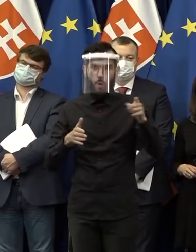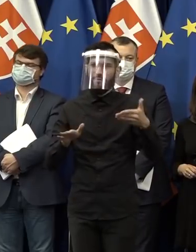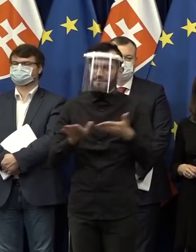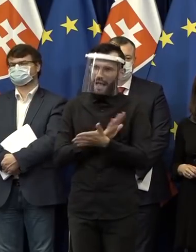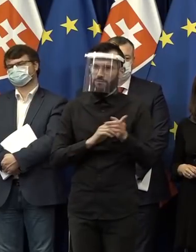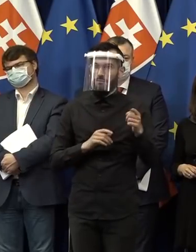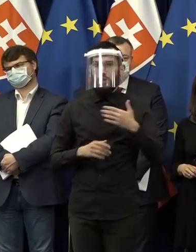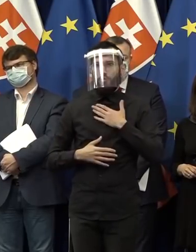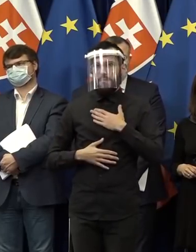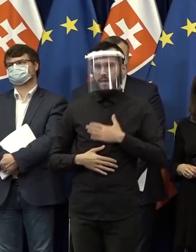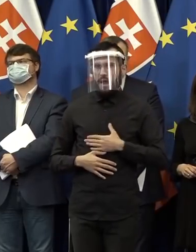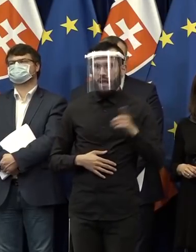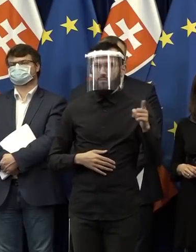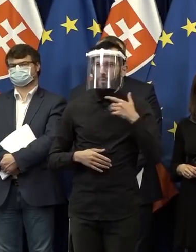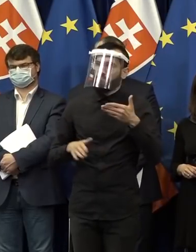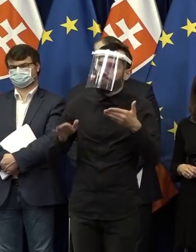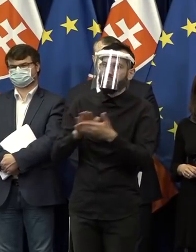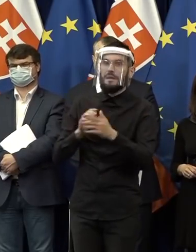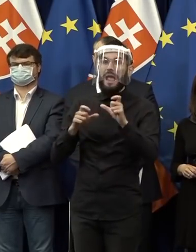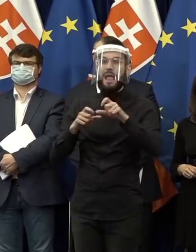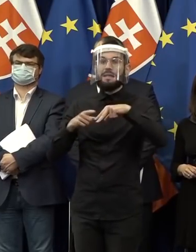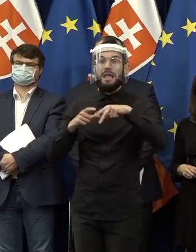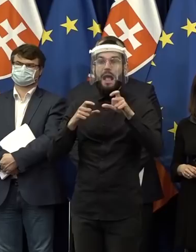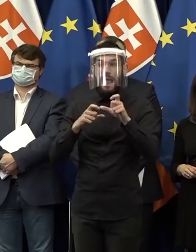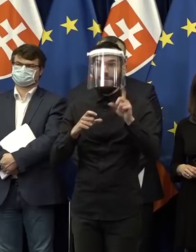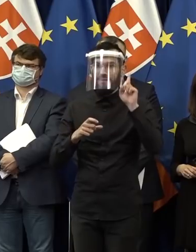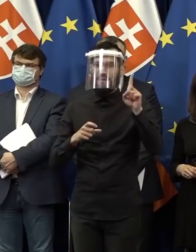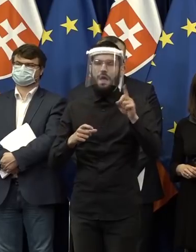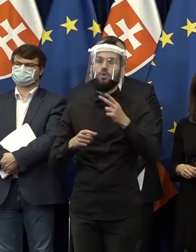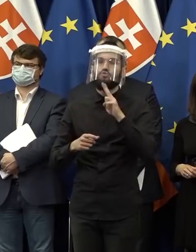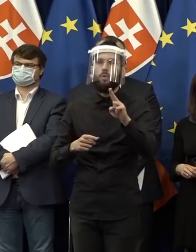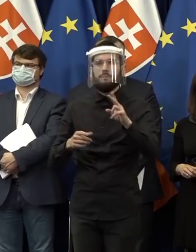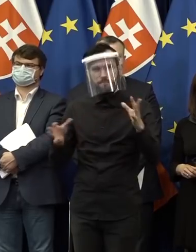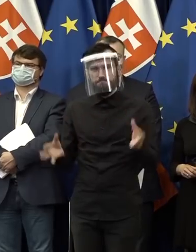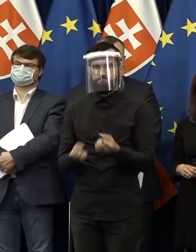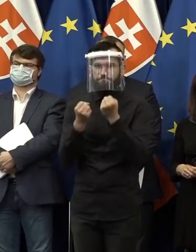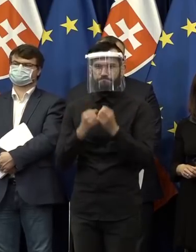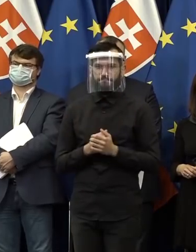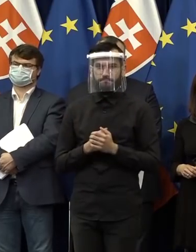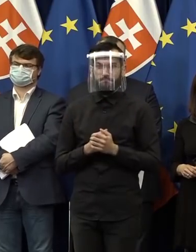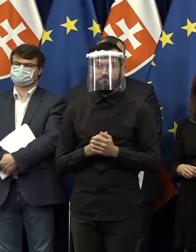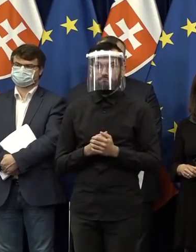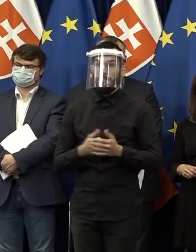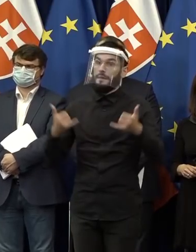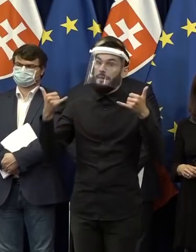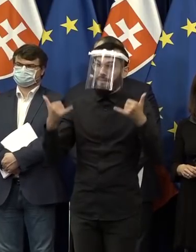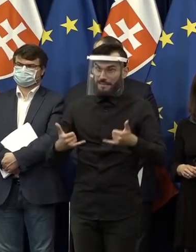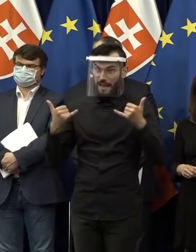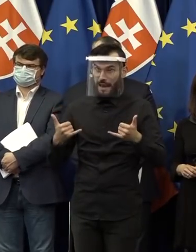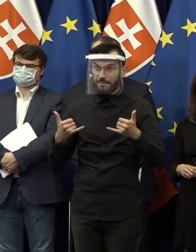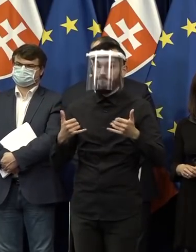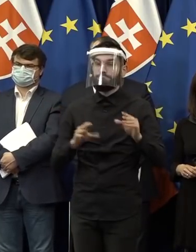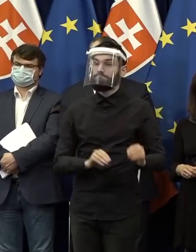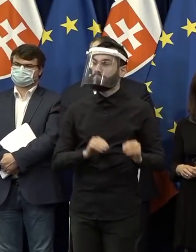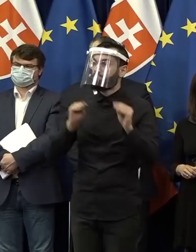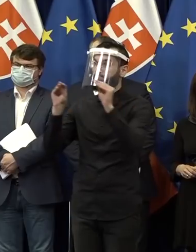dostatočný priestor na to, aby SAS mohla plniť svoje sluby. No a teraz ideme s tým do